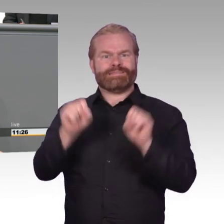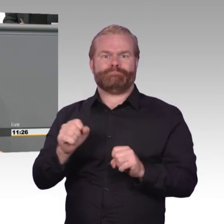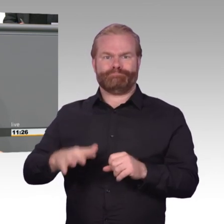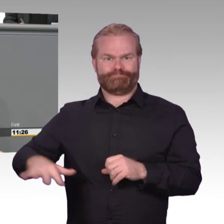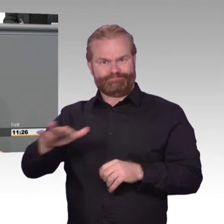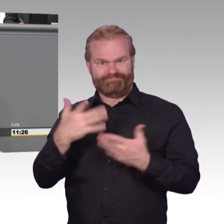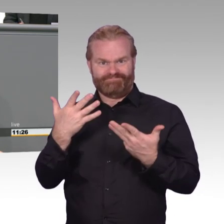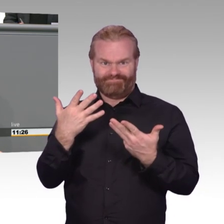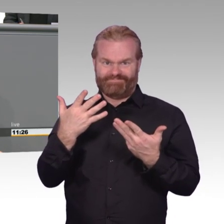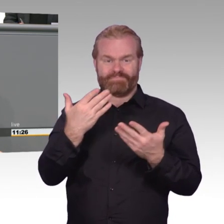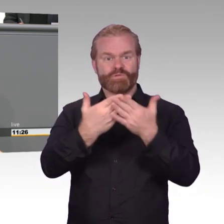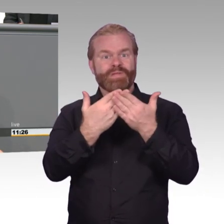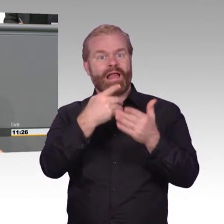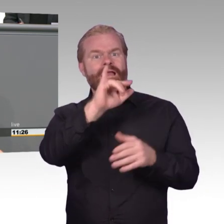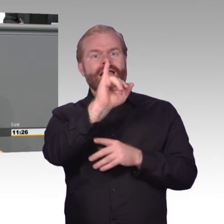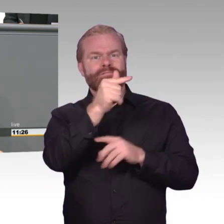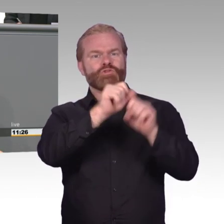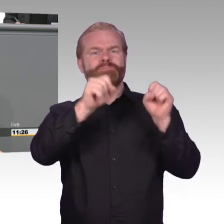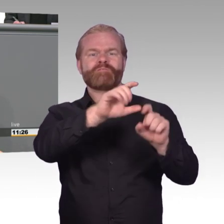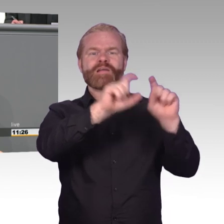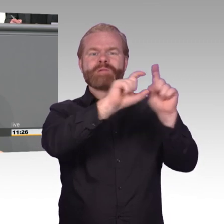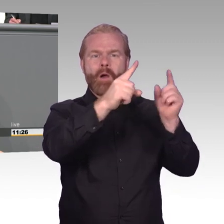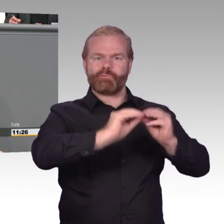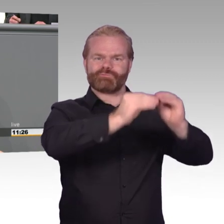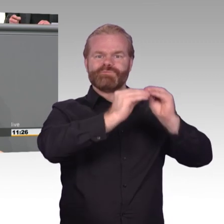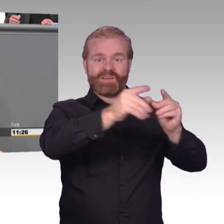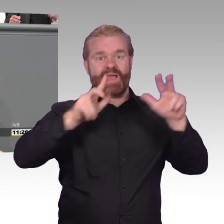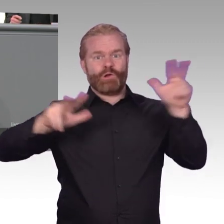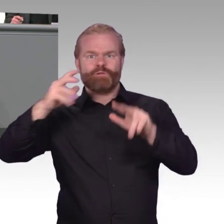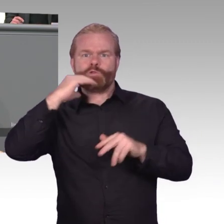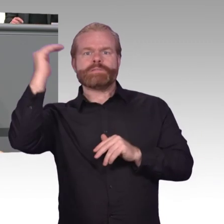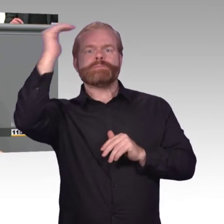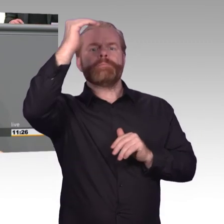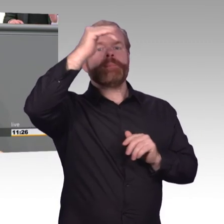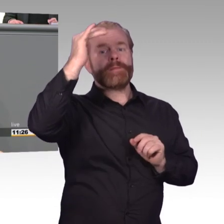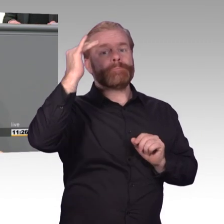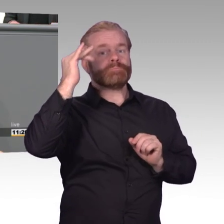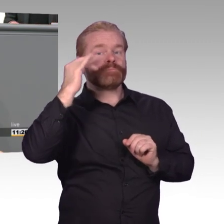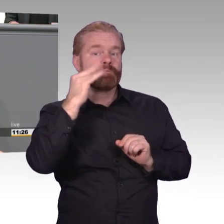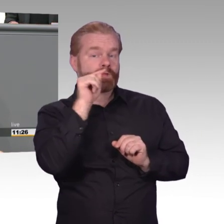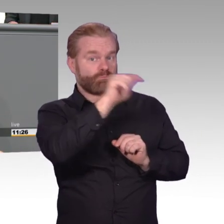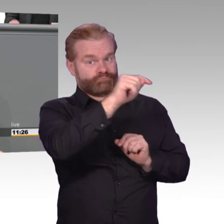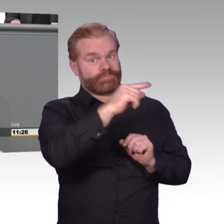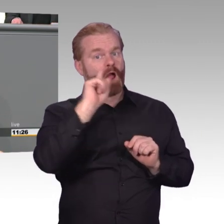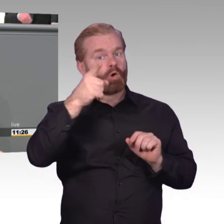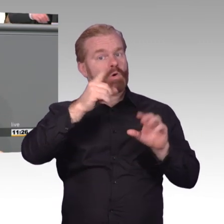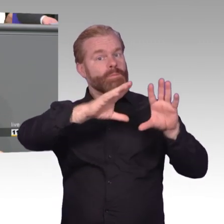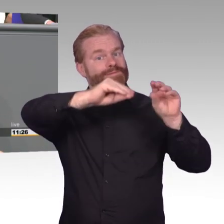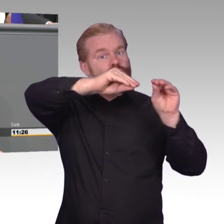vor kurzem beim Warner Cryer Pressungstrojaner gesehen. Dieser Trojaner hat eine Schwachstelle im Windows-System ausgenutzt und hat Hunderttausende Rechner befallen.